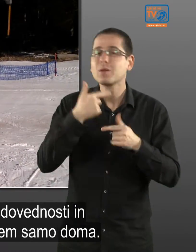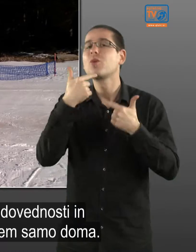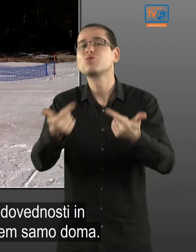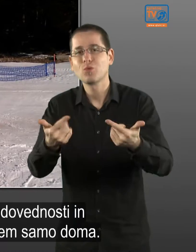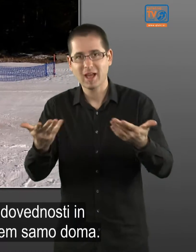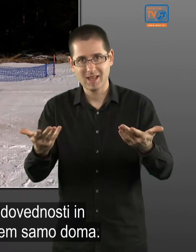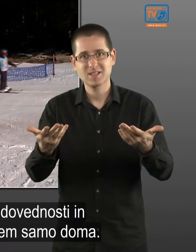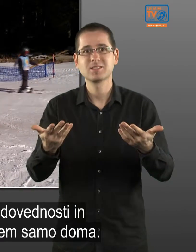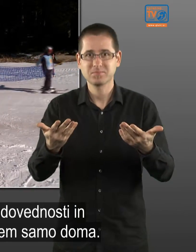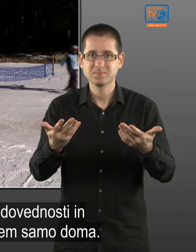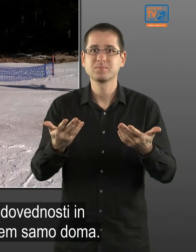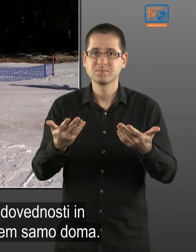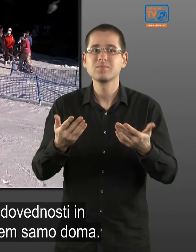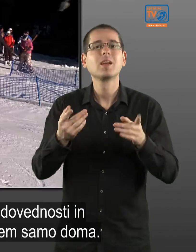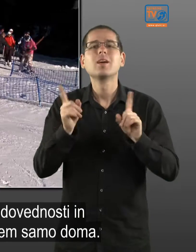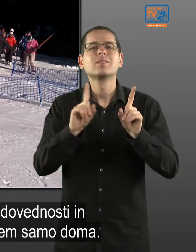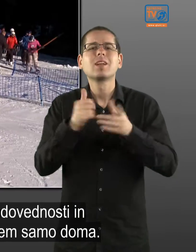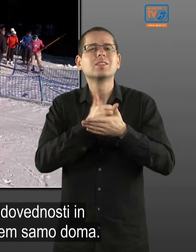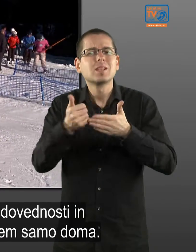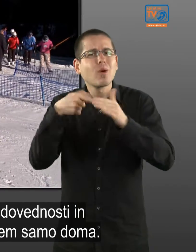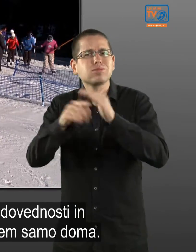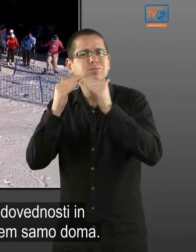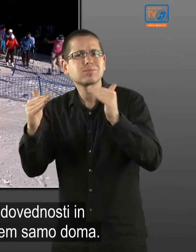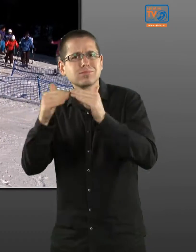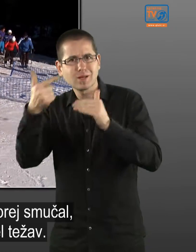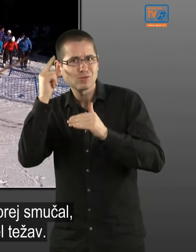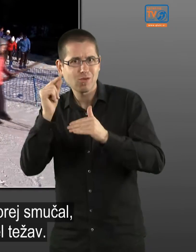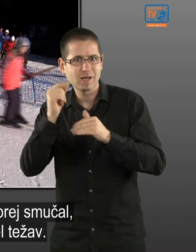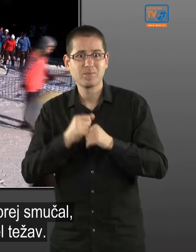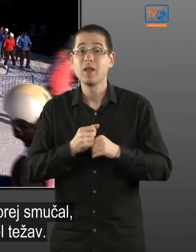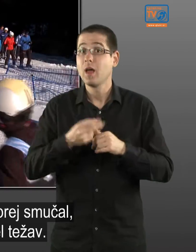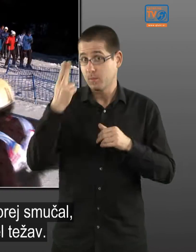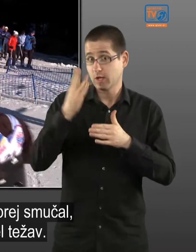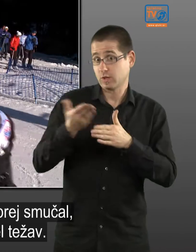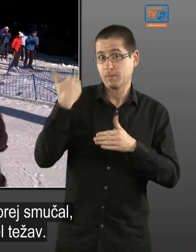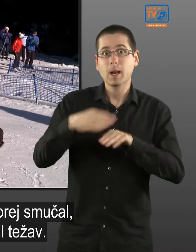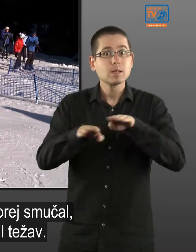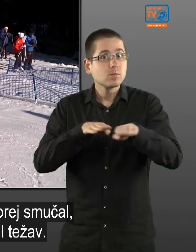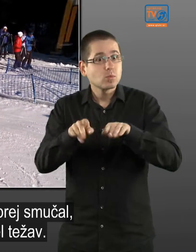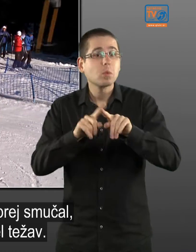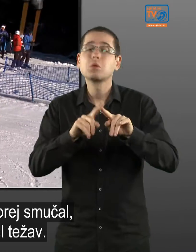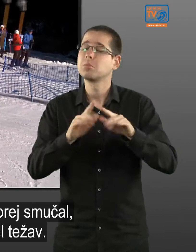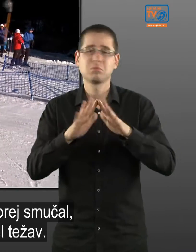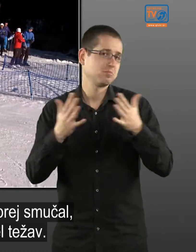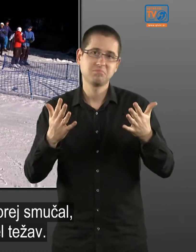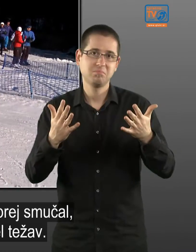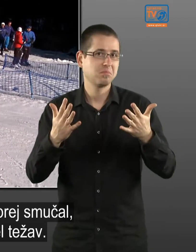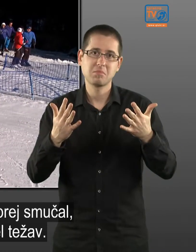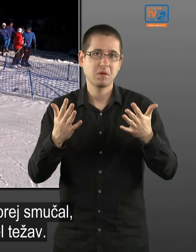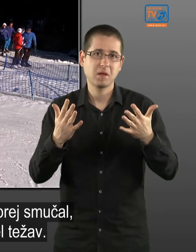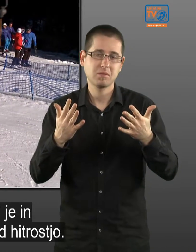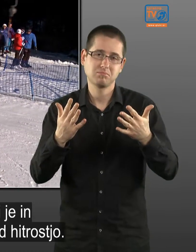da ni sanj domač log. Poznal se, da sem že prej smučil, pa pa ni, teže, mislim,